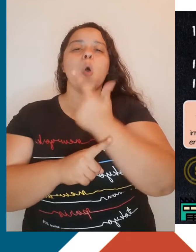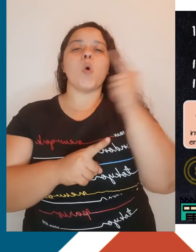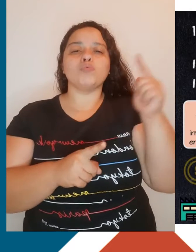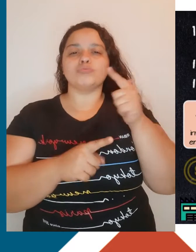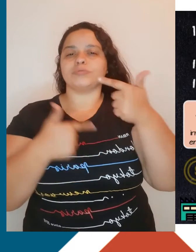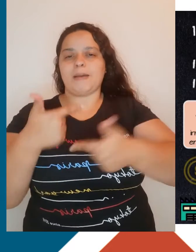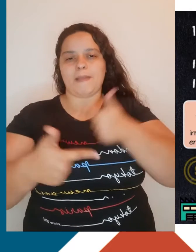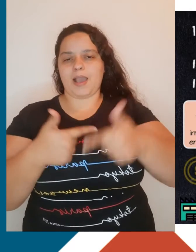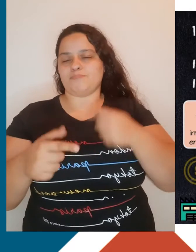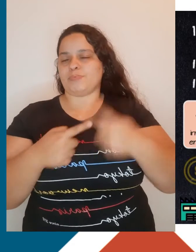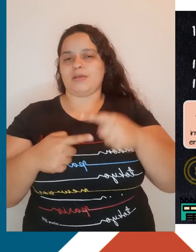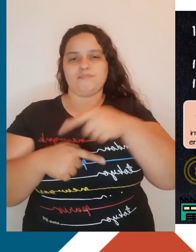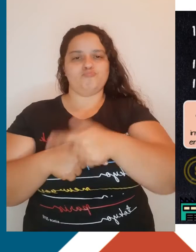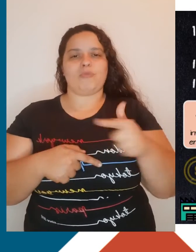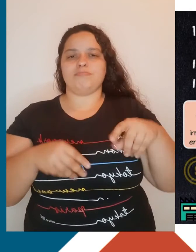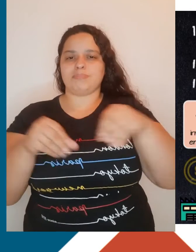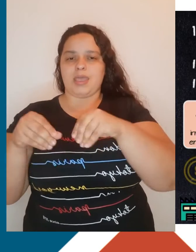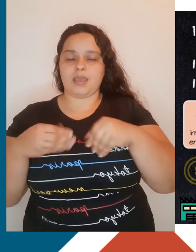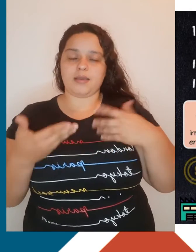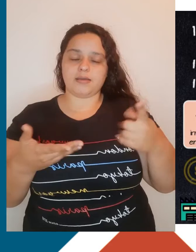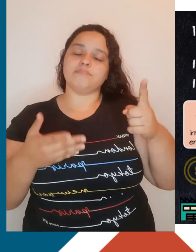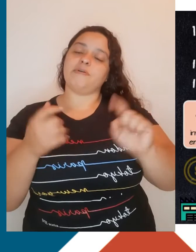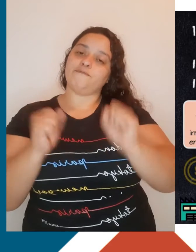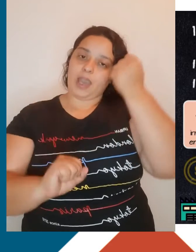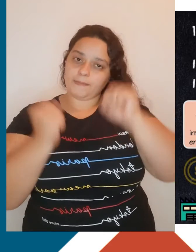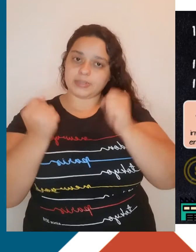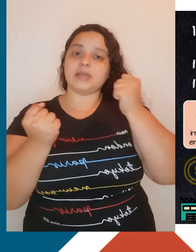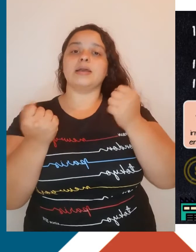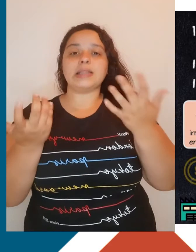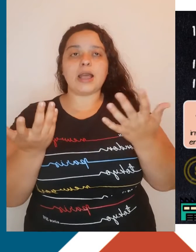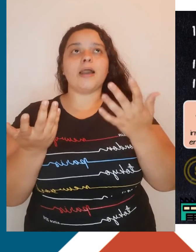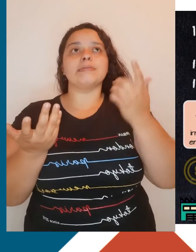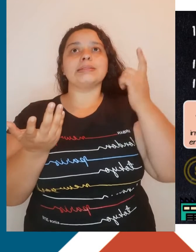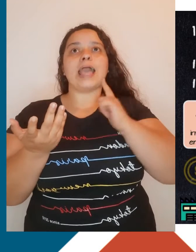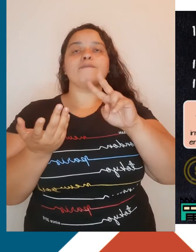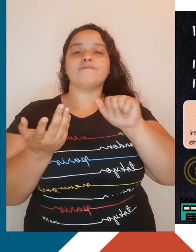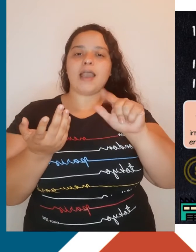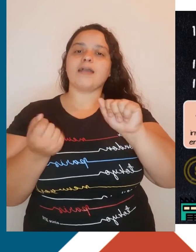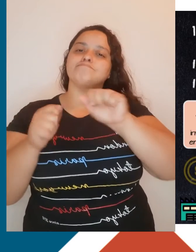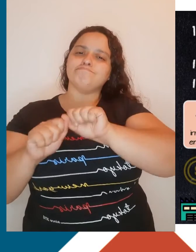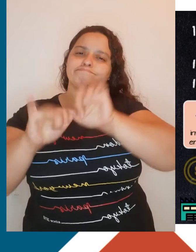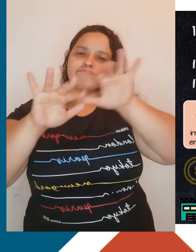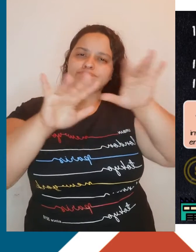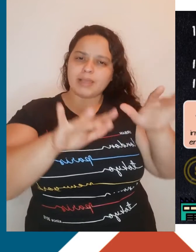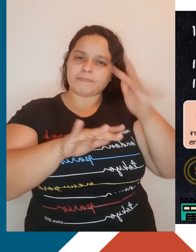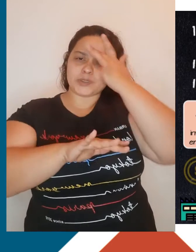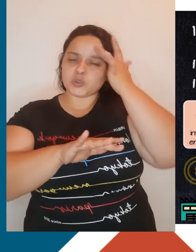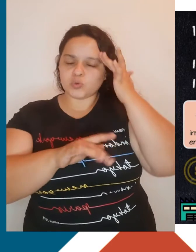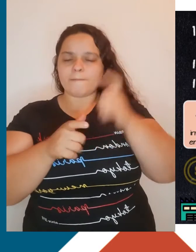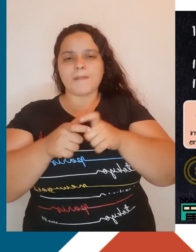Estes homens e mulheres, então, migraram para as cidades onde disponibilizaram sua mão de obra. Essas